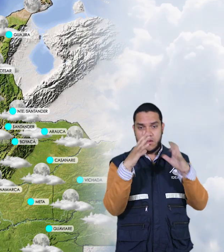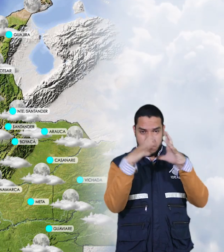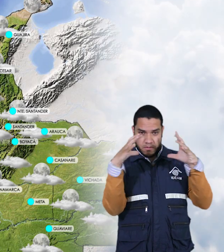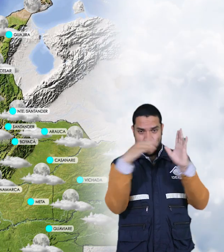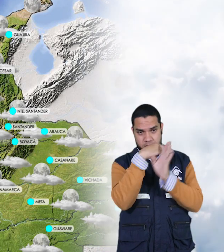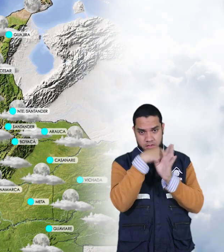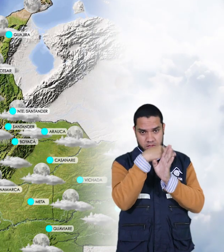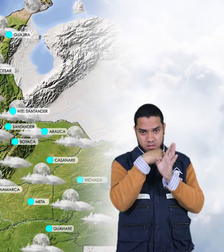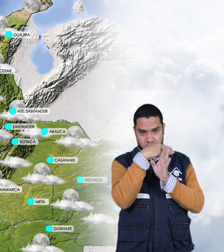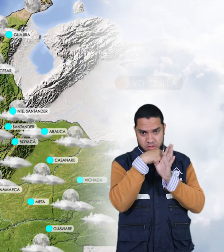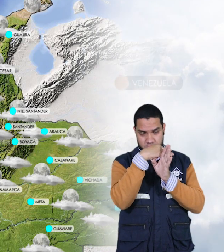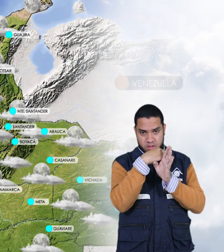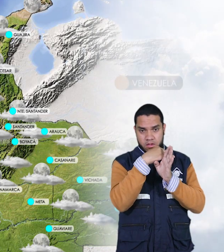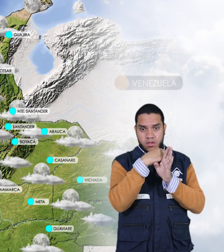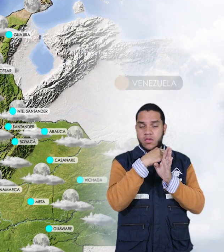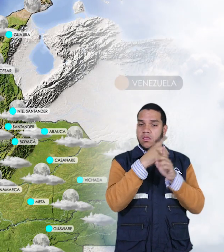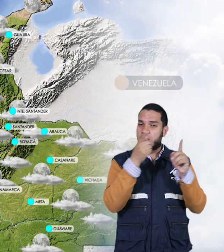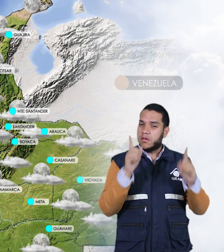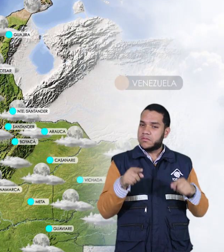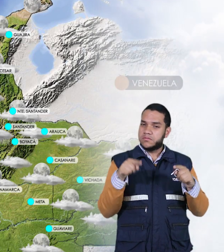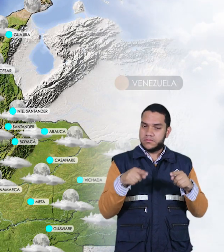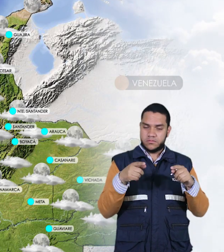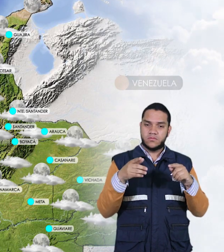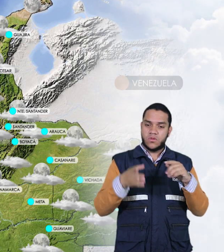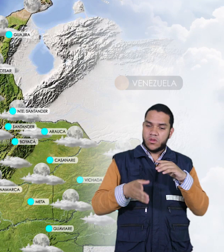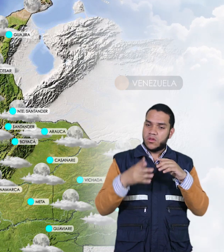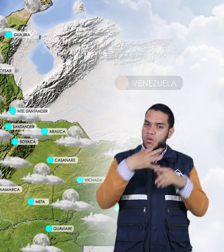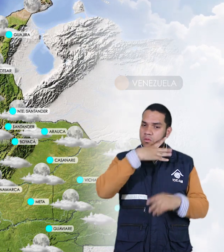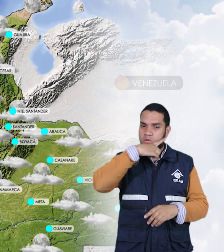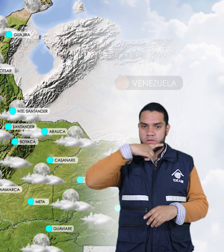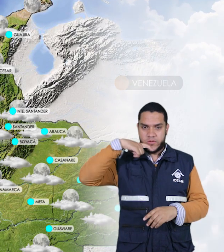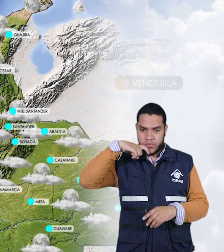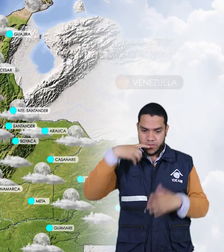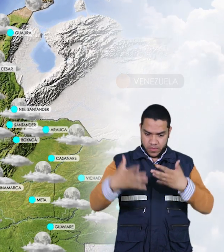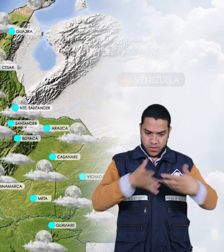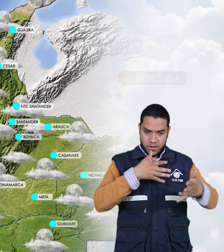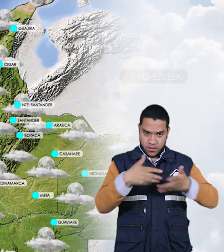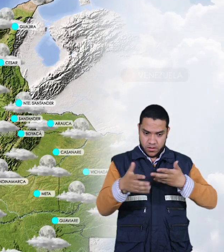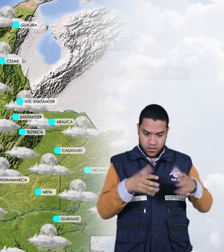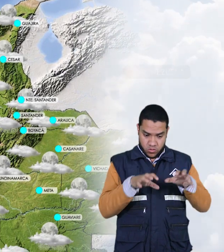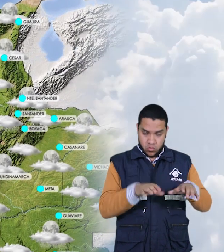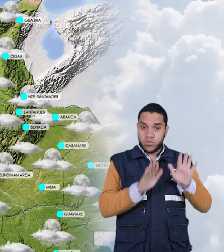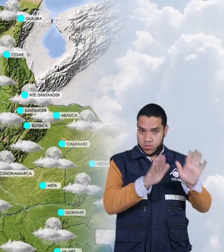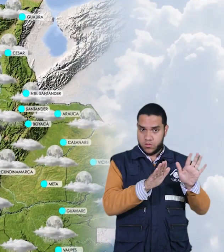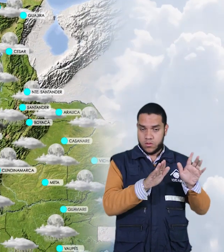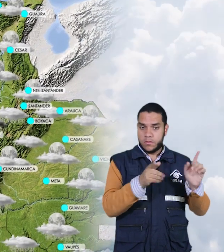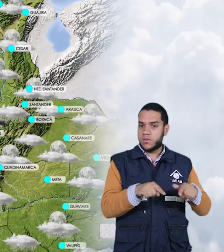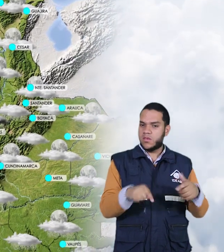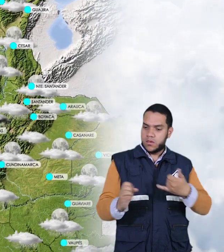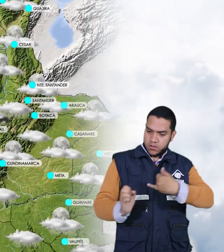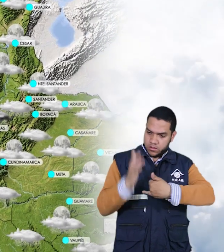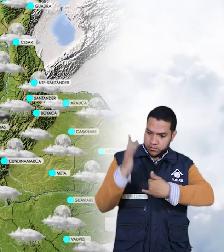parcialmente cubierto y predominará el tiempo seco, al igual que para San Andrés y Providencia. Para la región pacífica se